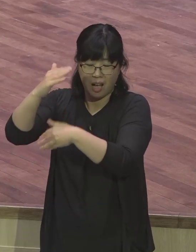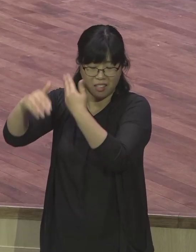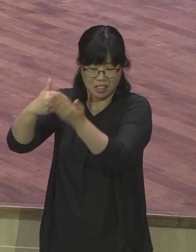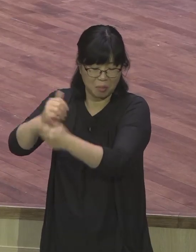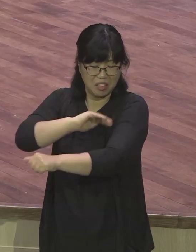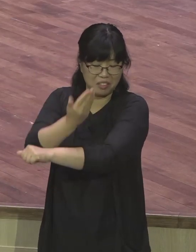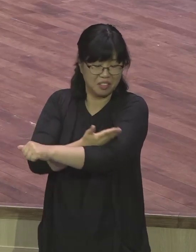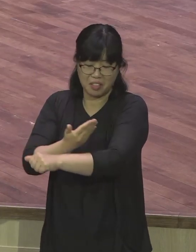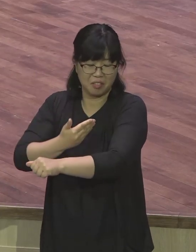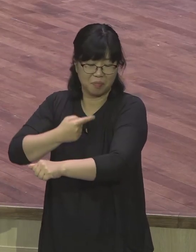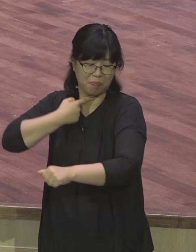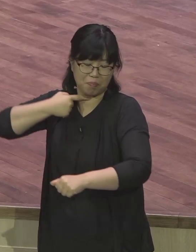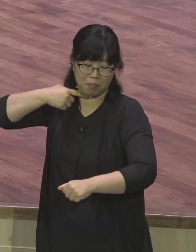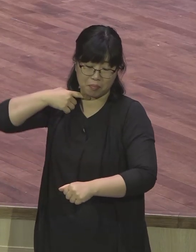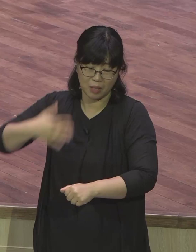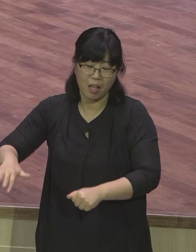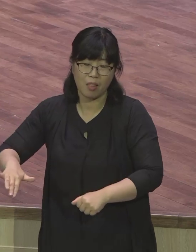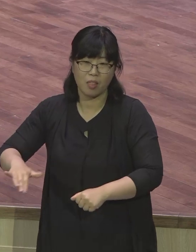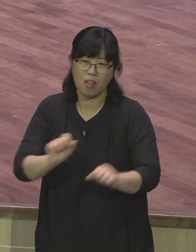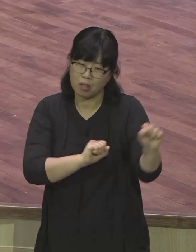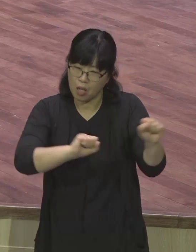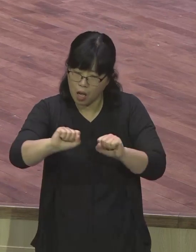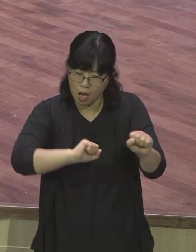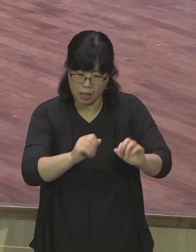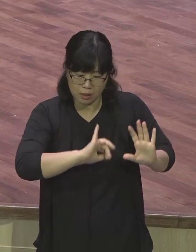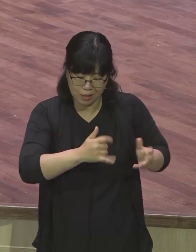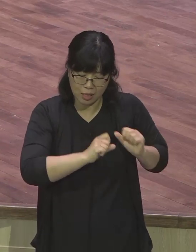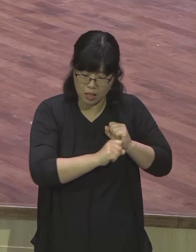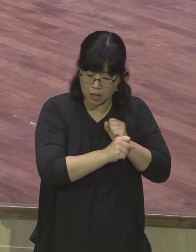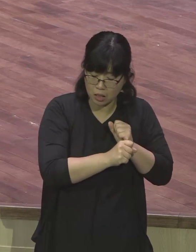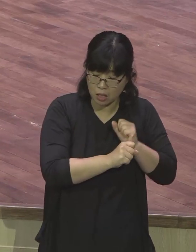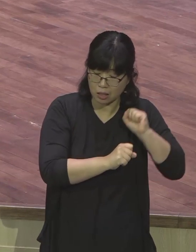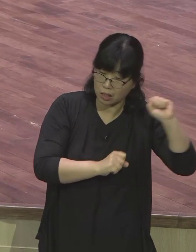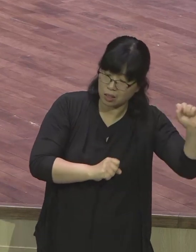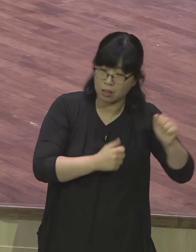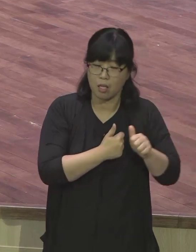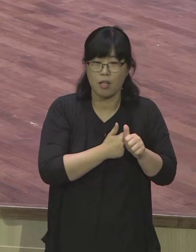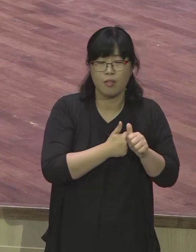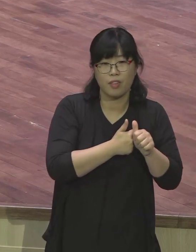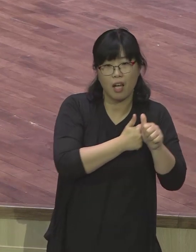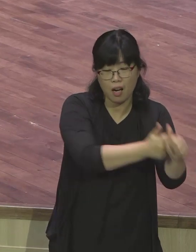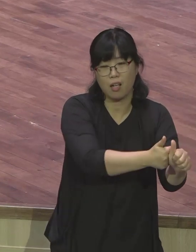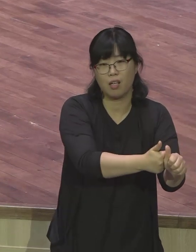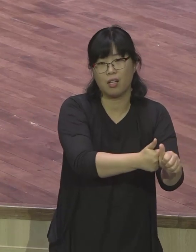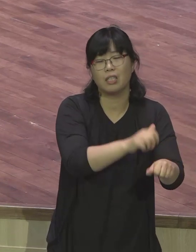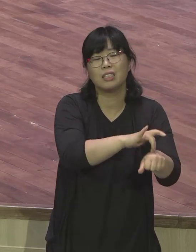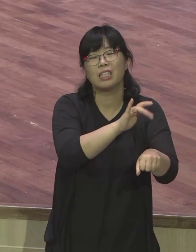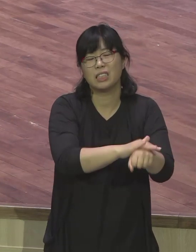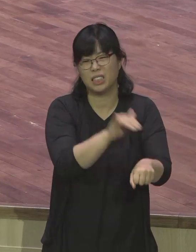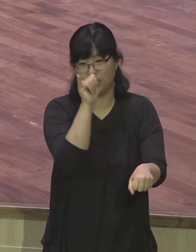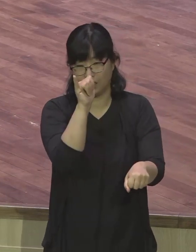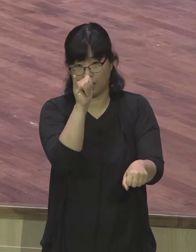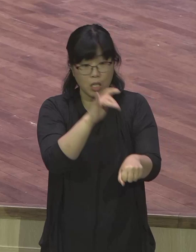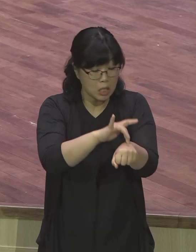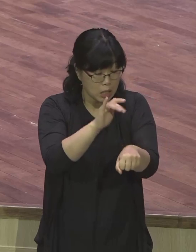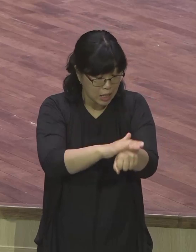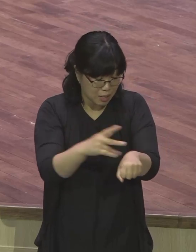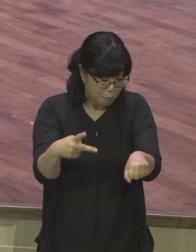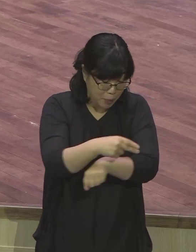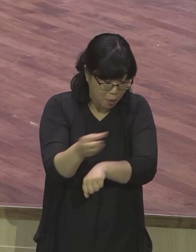반드시 집중의 시간표가 필요한 것입니다 또한 세상은 사도행전 13장 16장 19장에